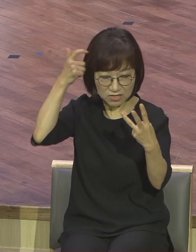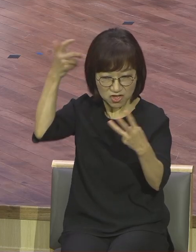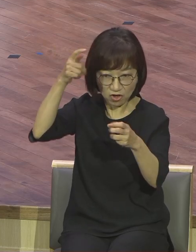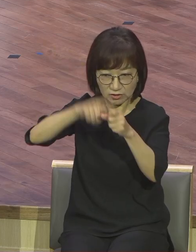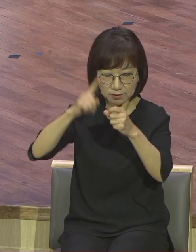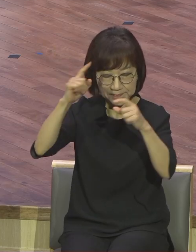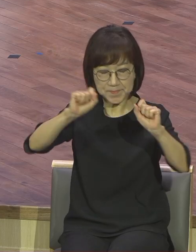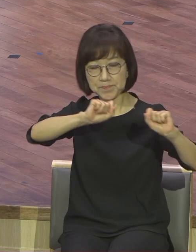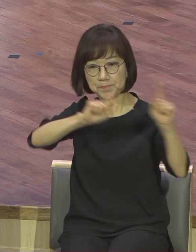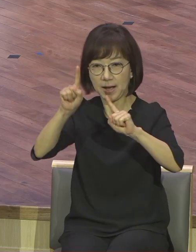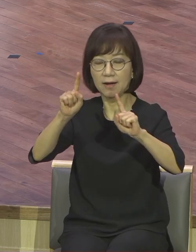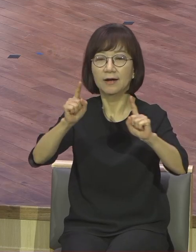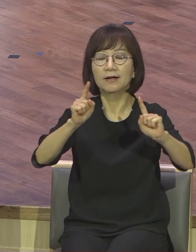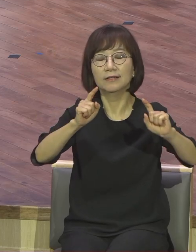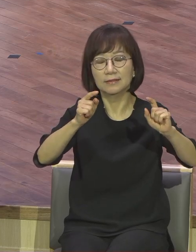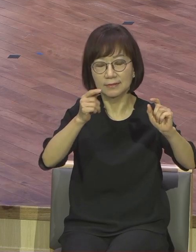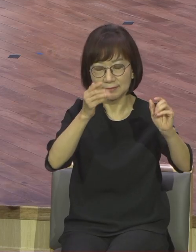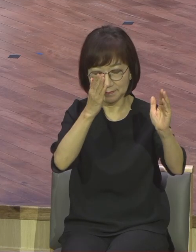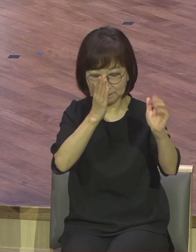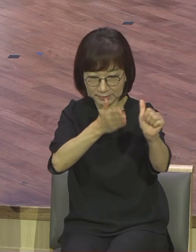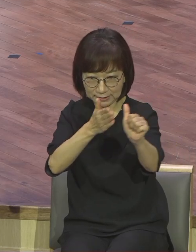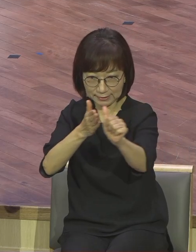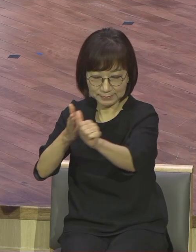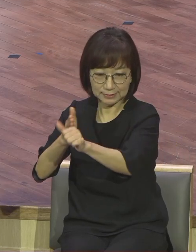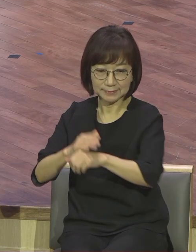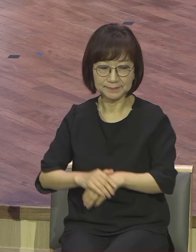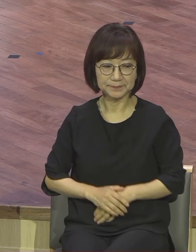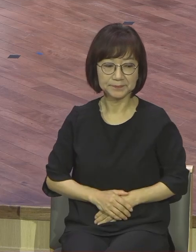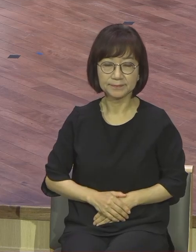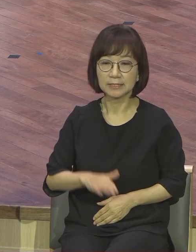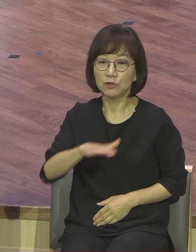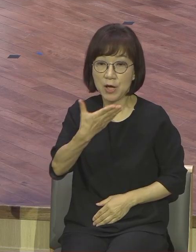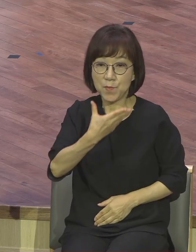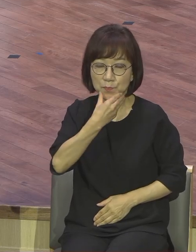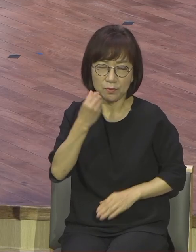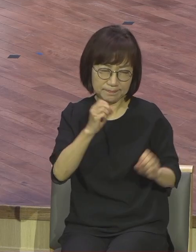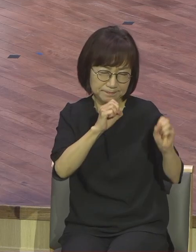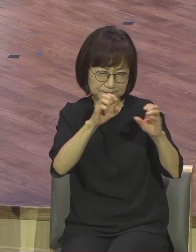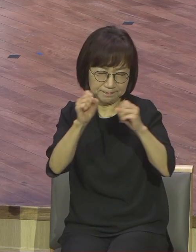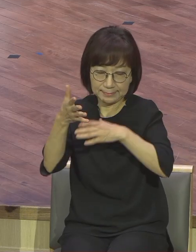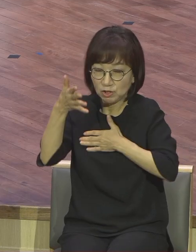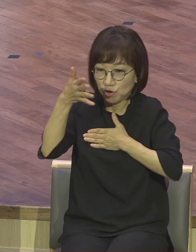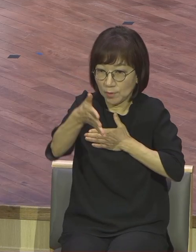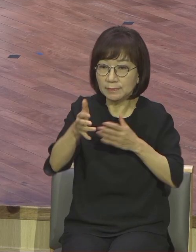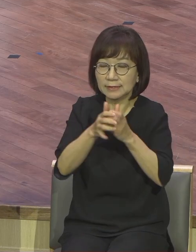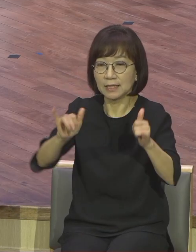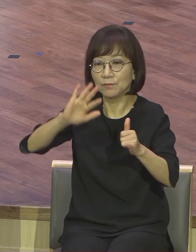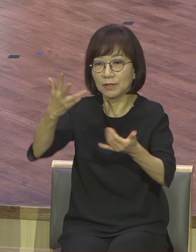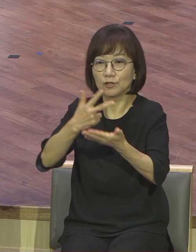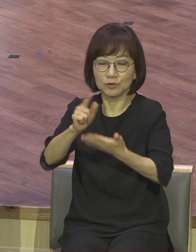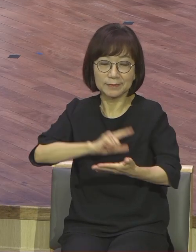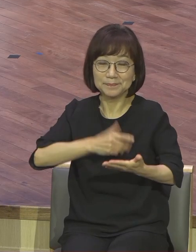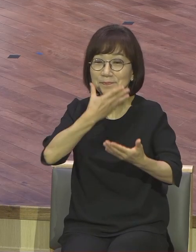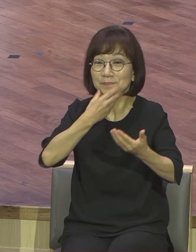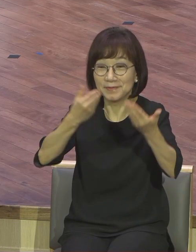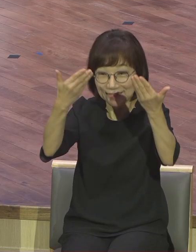그래서 237섬에서 삶을 살면서 복음 막산의 주역으로 당당히 서시기를 제모로 축복합니다. 두 번째로